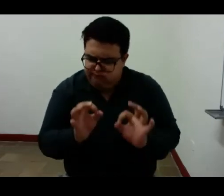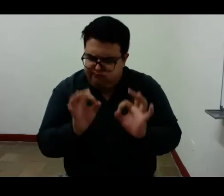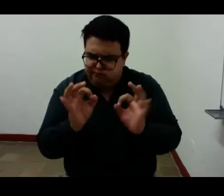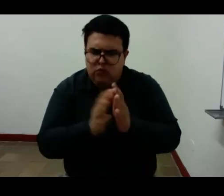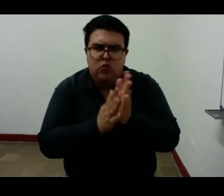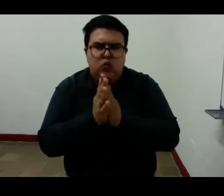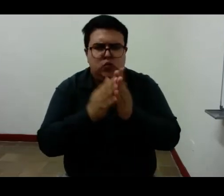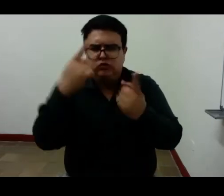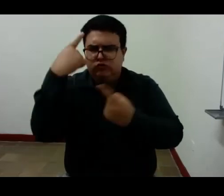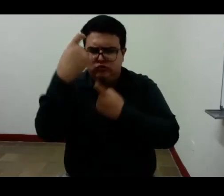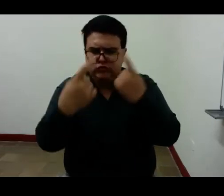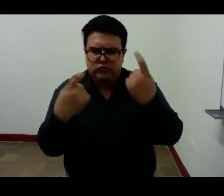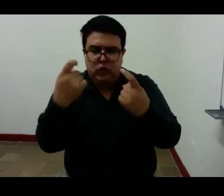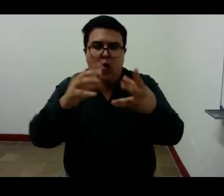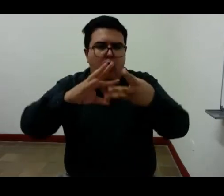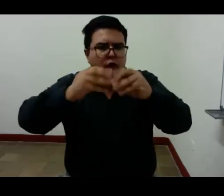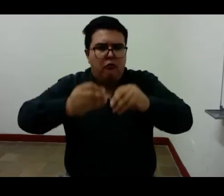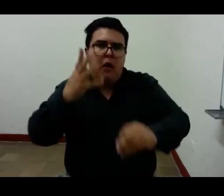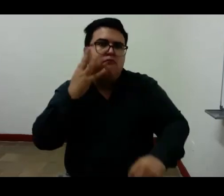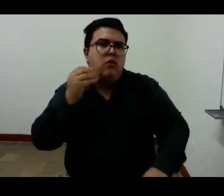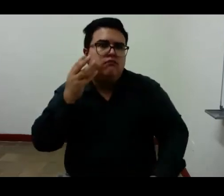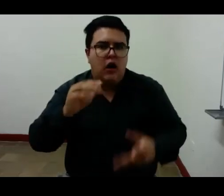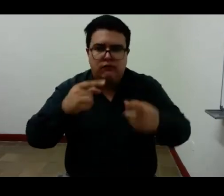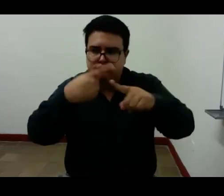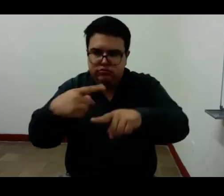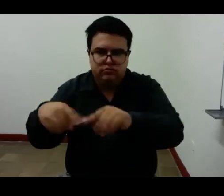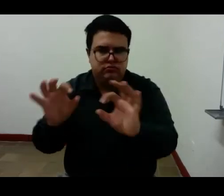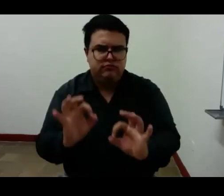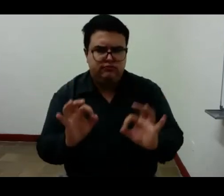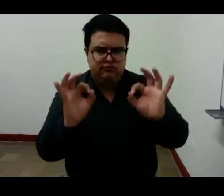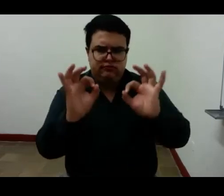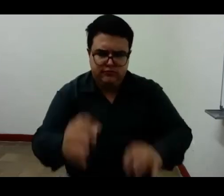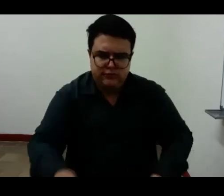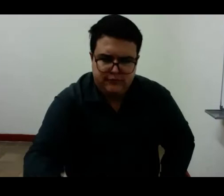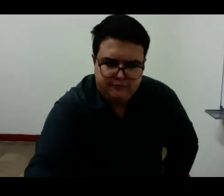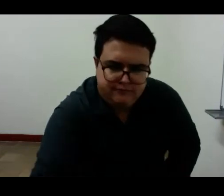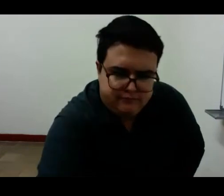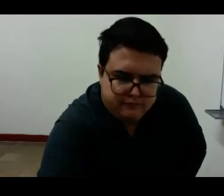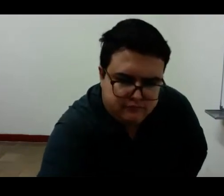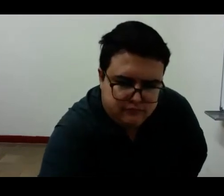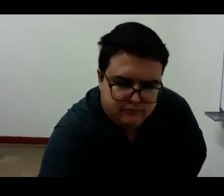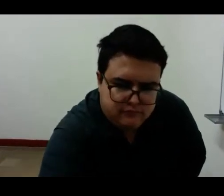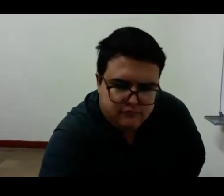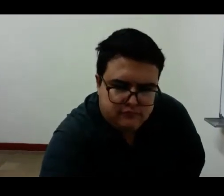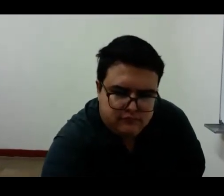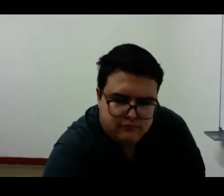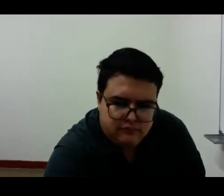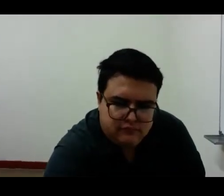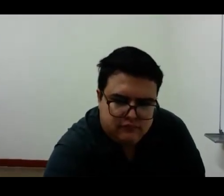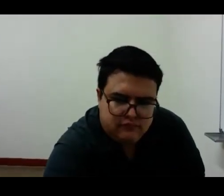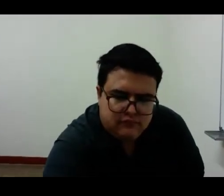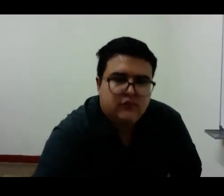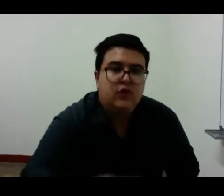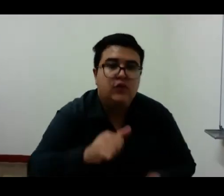particular experimentación como en un teatro filosófico de Platón